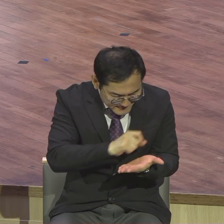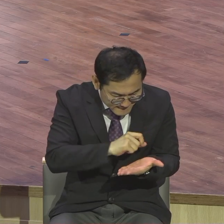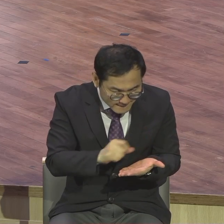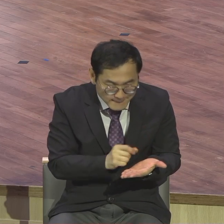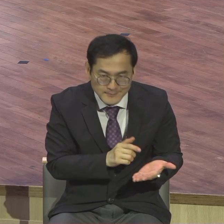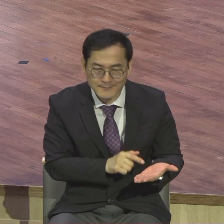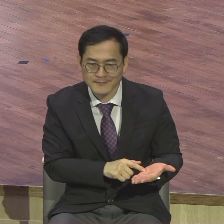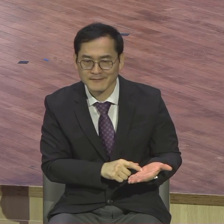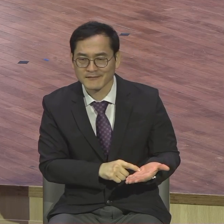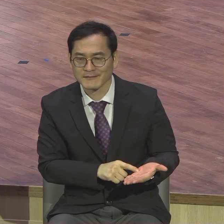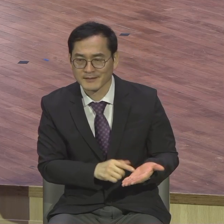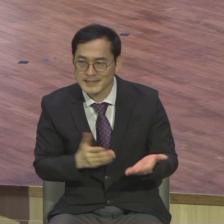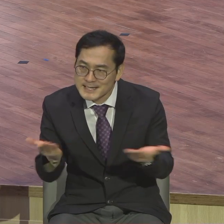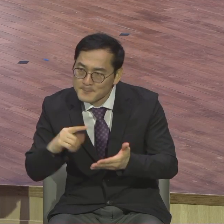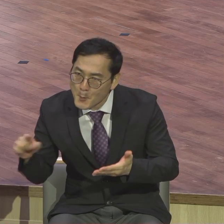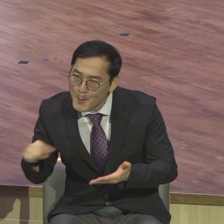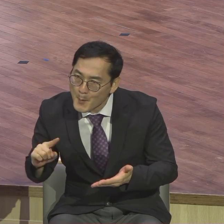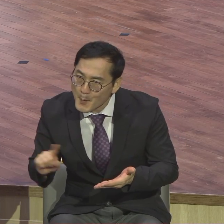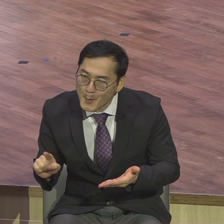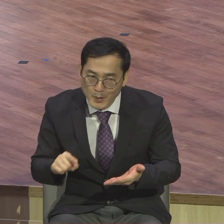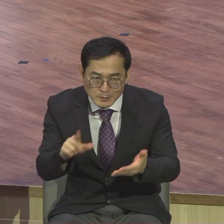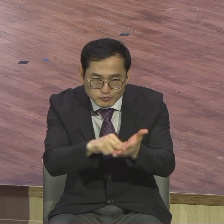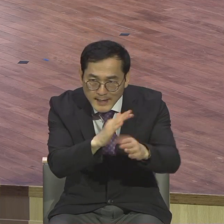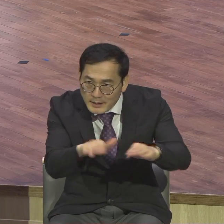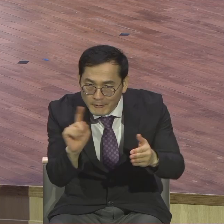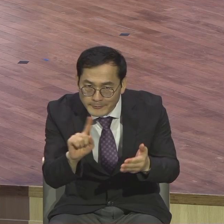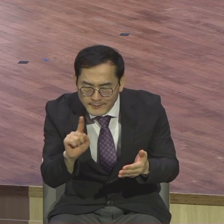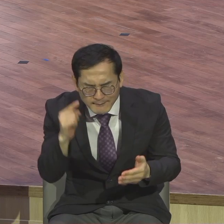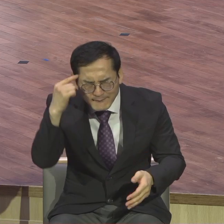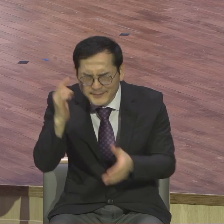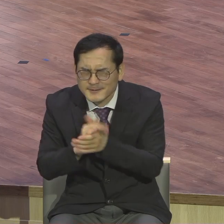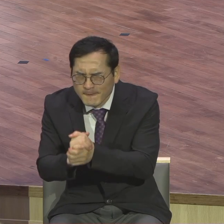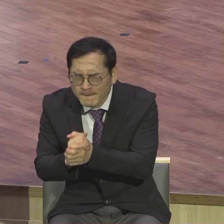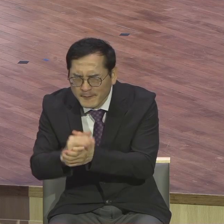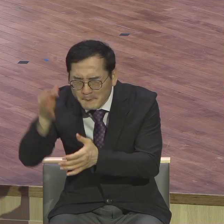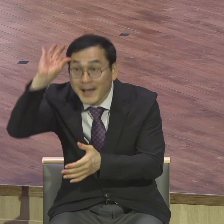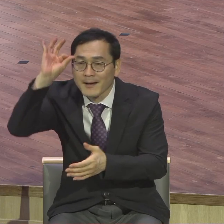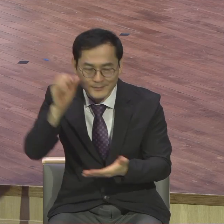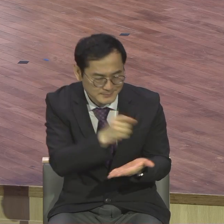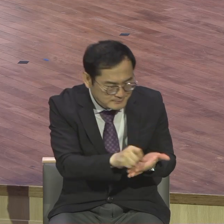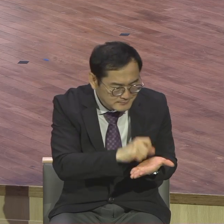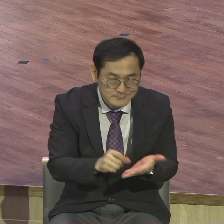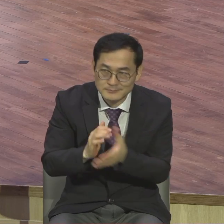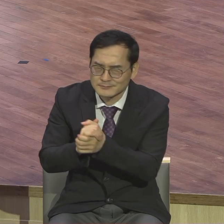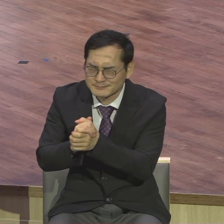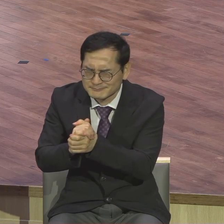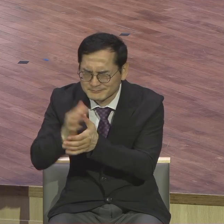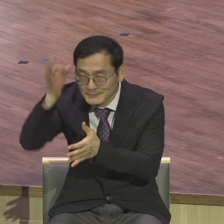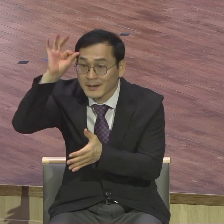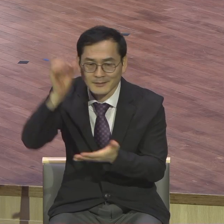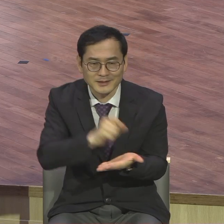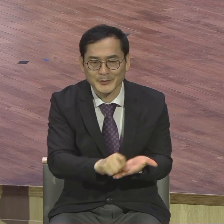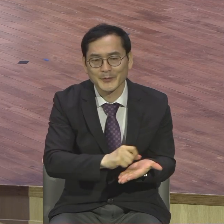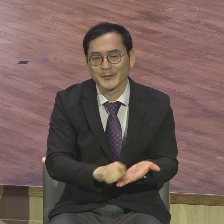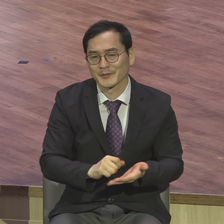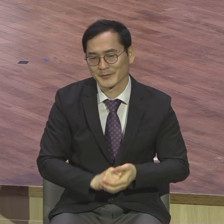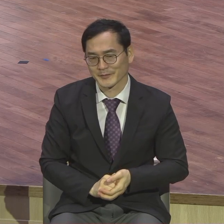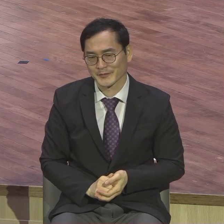중간중간에 하나님 이 문제를 어떻게 해결할까 하나님 이렇게 생각나게 적고 저는 하나님이